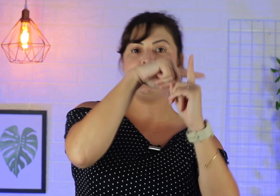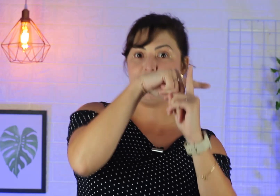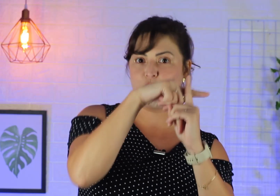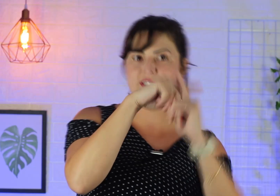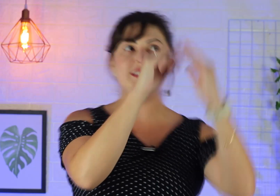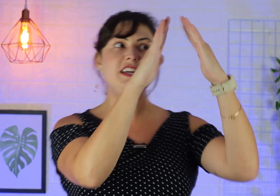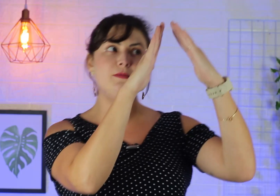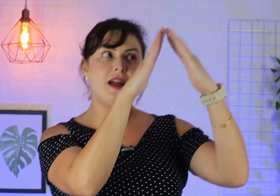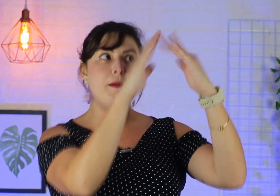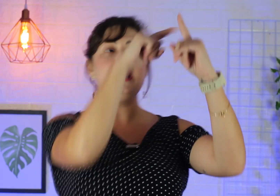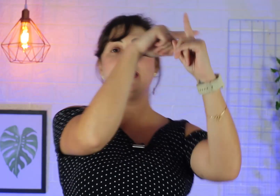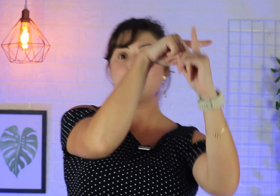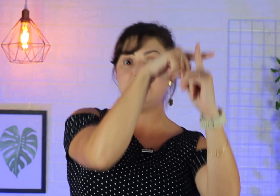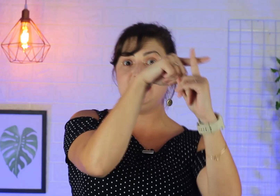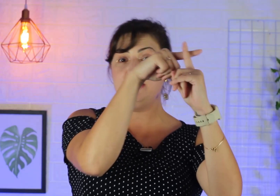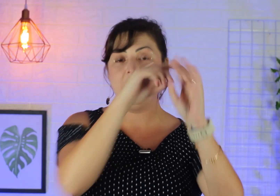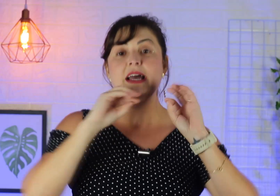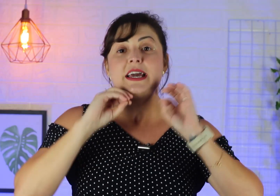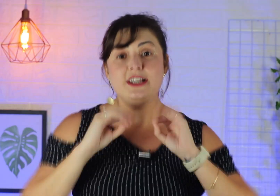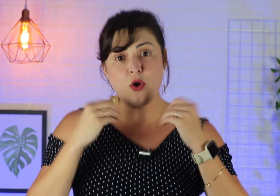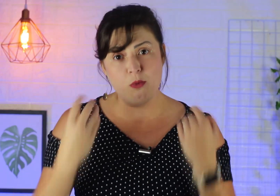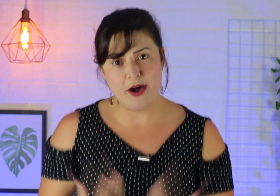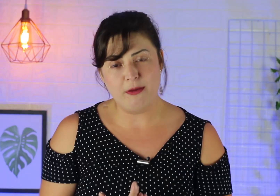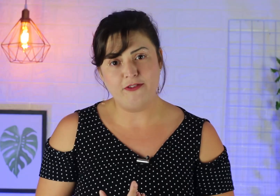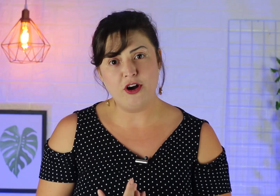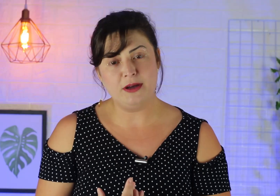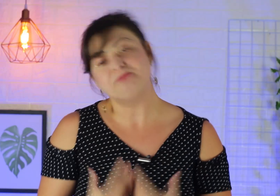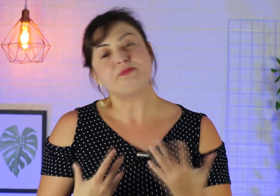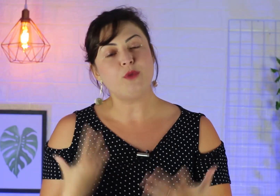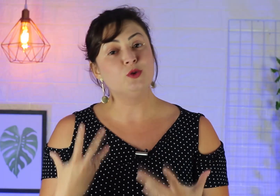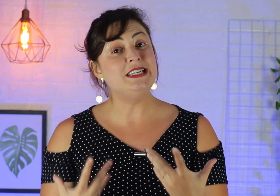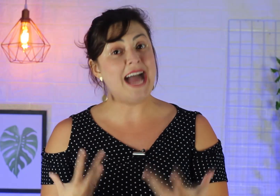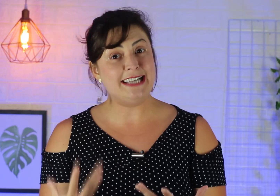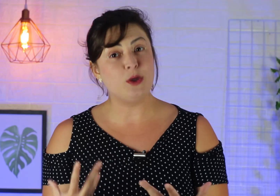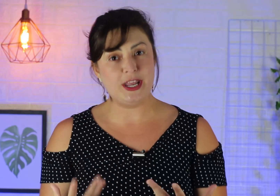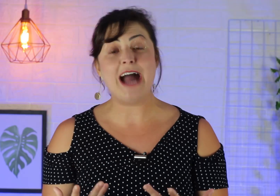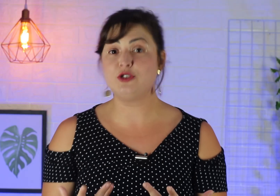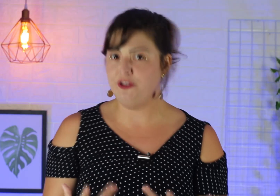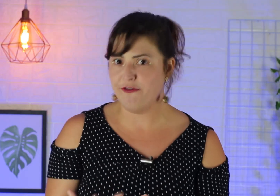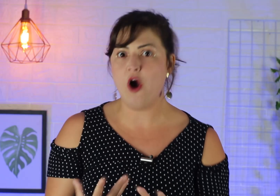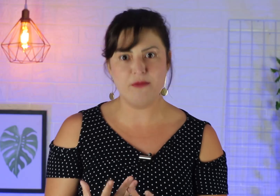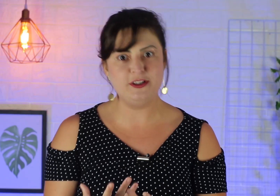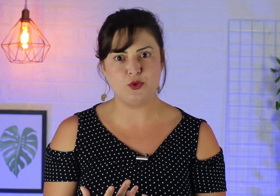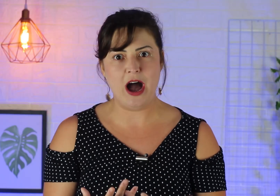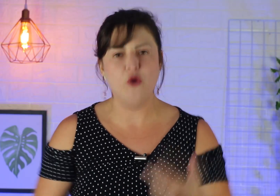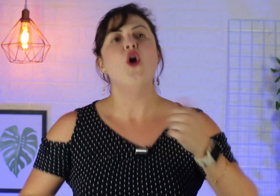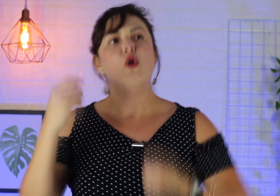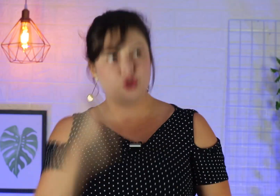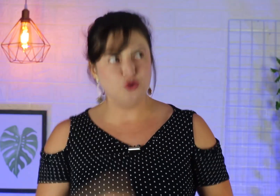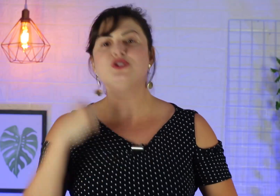e a cruz em cima, a capelinha e a cruz em cima. E como é uma forma, os sinais são criados de forma visual, os surdos